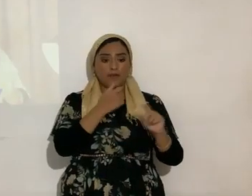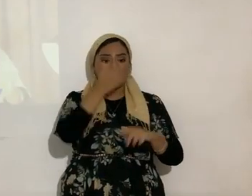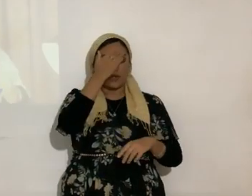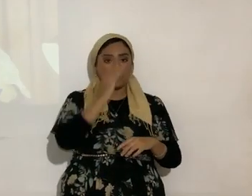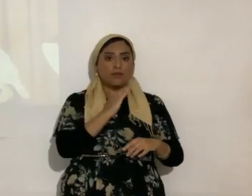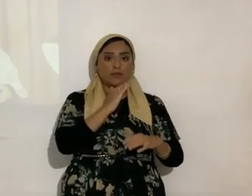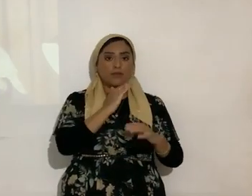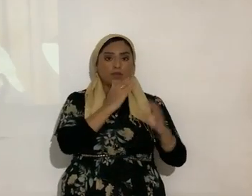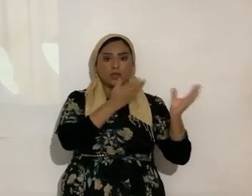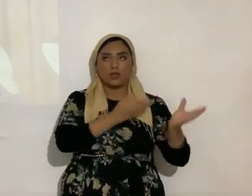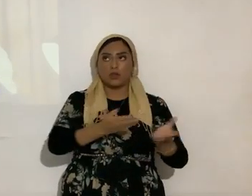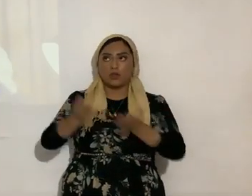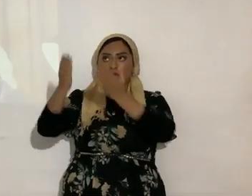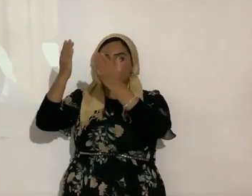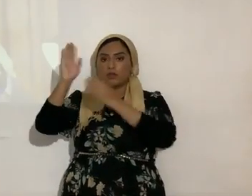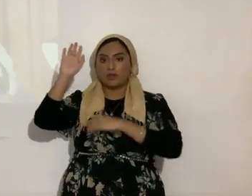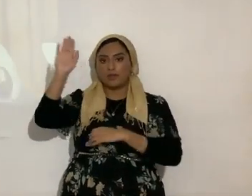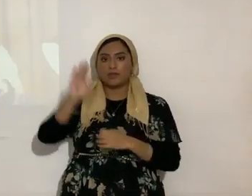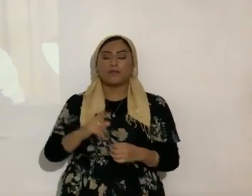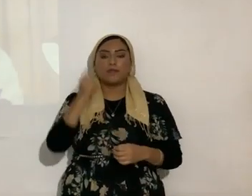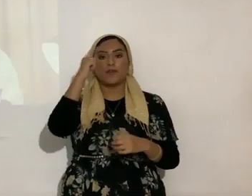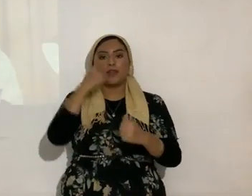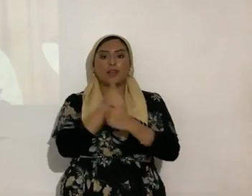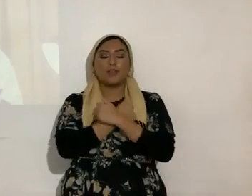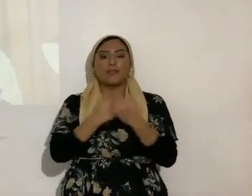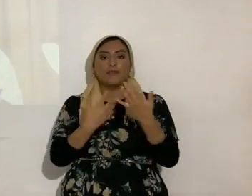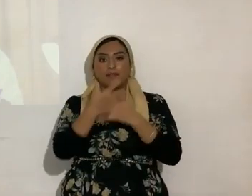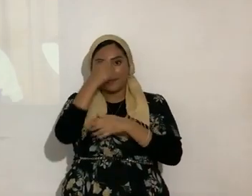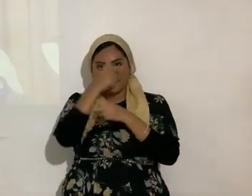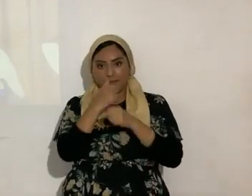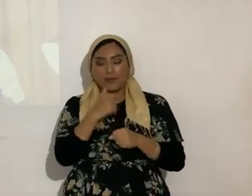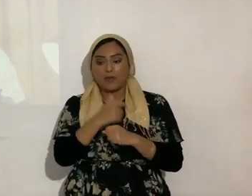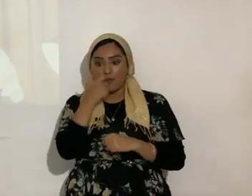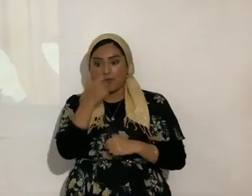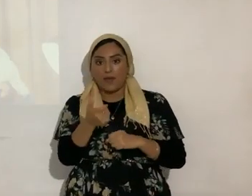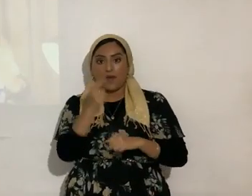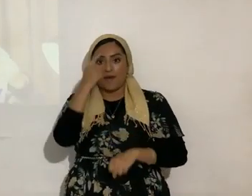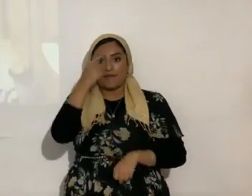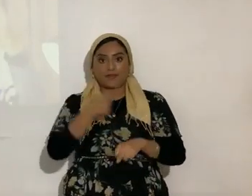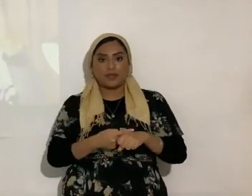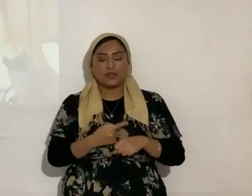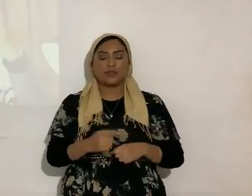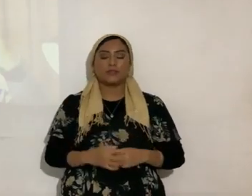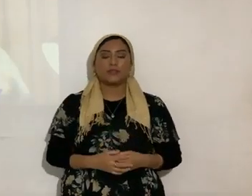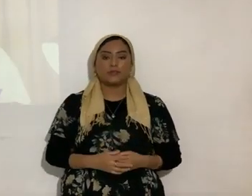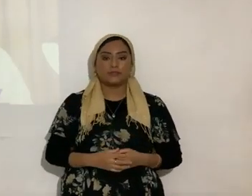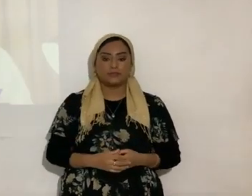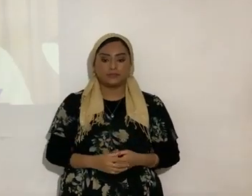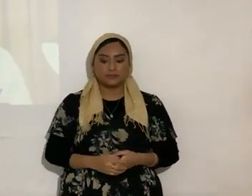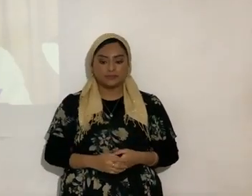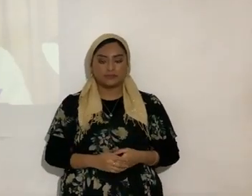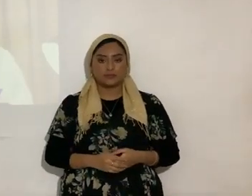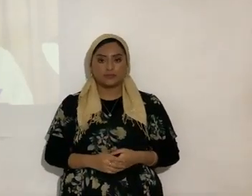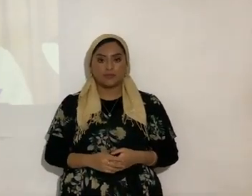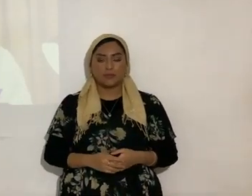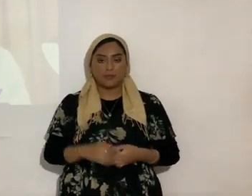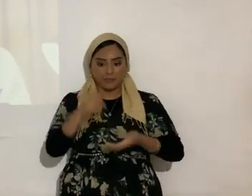Dios, así para dar por amor a los que lo pecan, se están conectando ayer o hoy. Todo lo de Dios sube a Él. A ver, vamos al Evangelio de Juan.